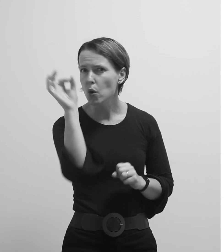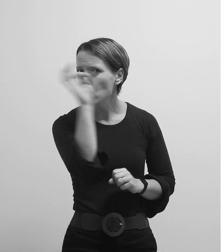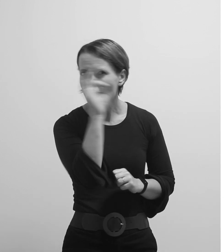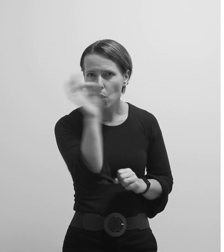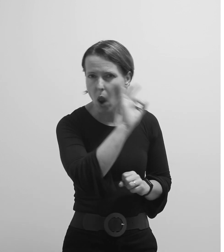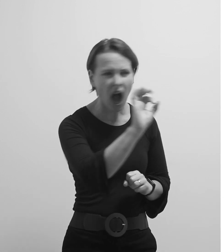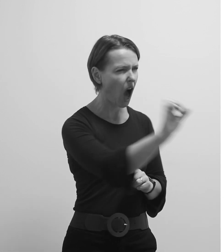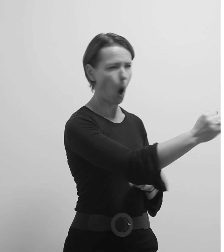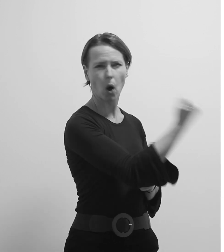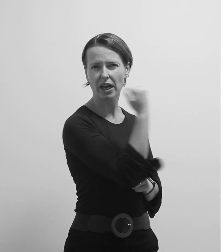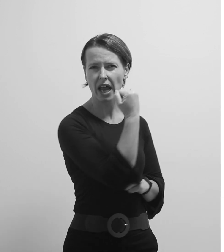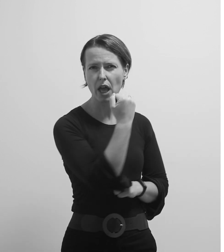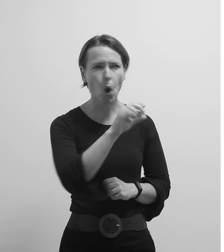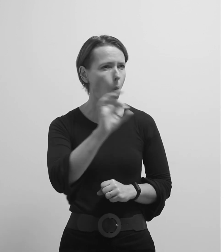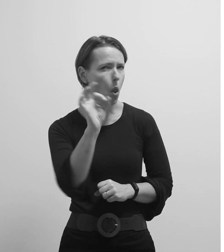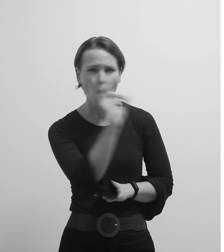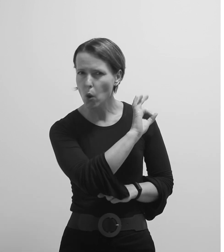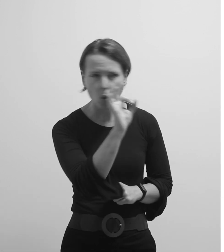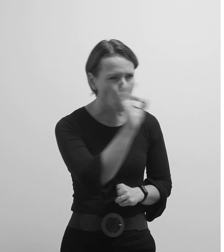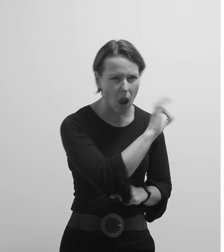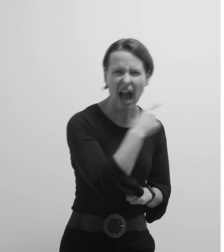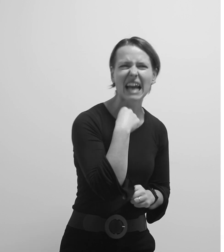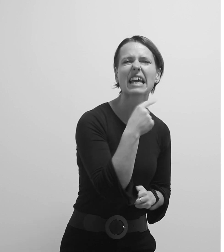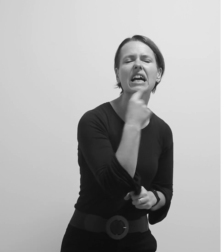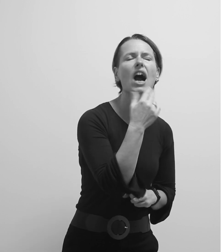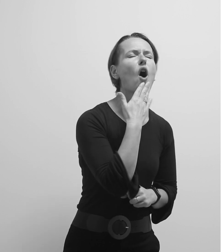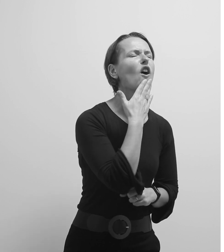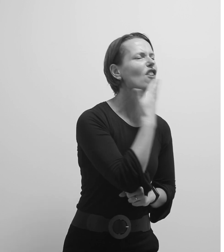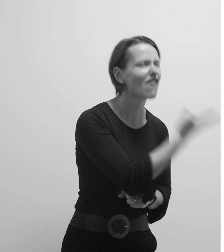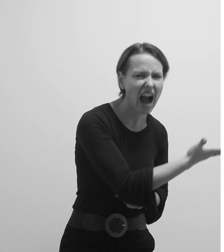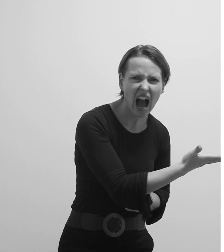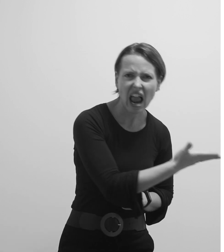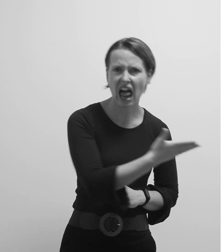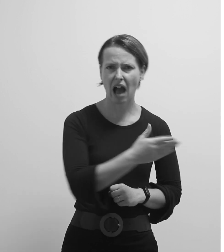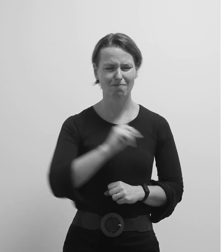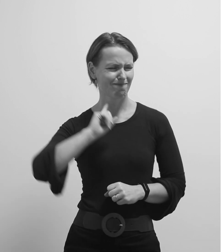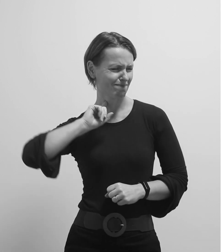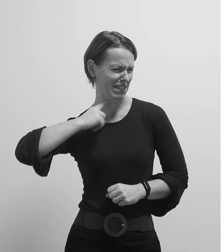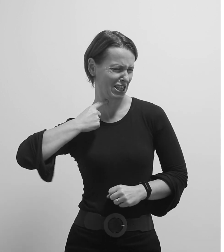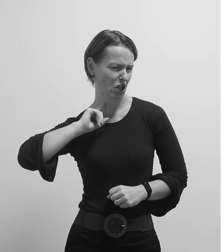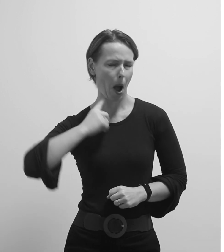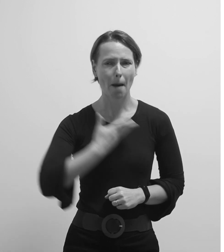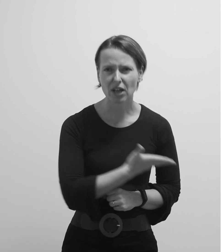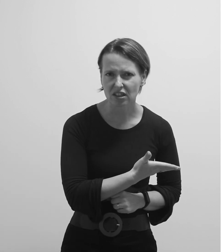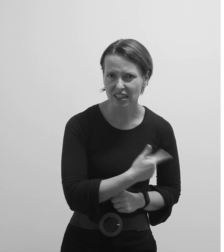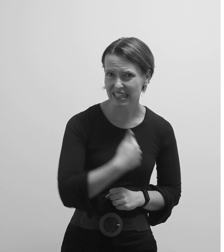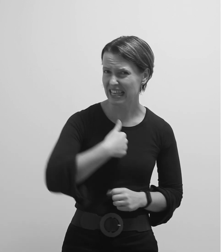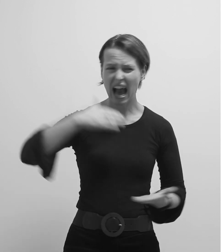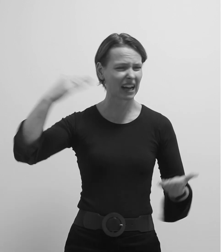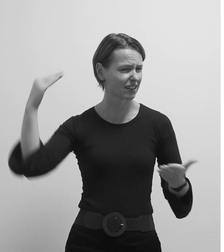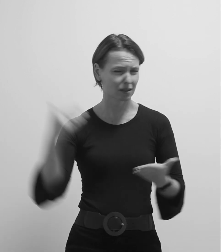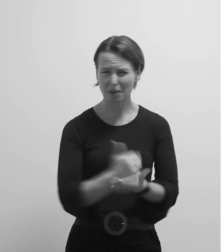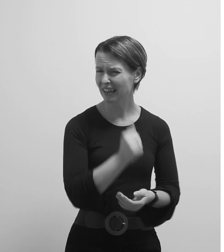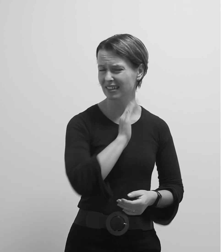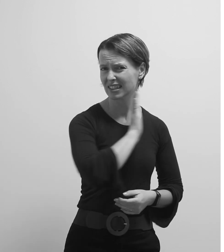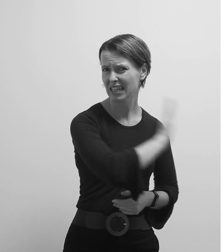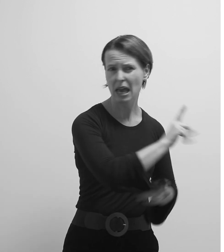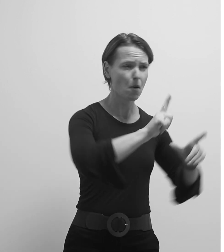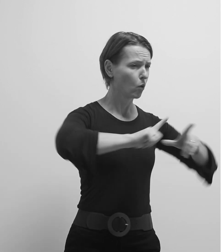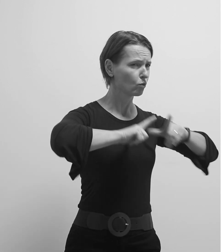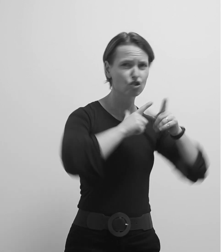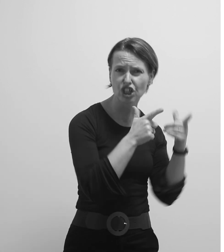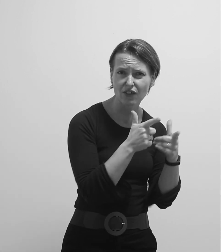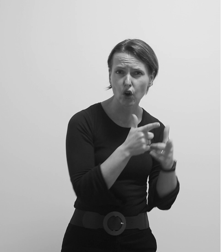Očito se ne može udostojiti ni da mi zahvali. Kakav drznik! Spasio sam mu